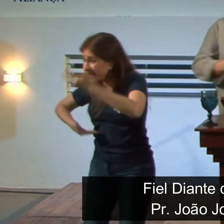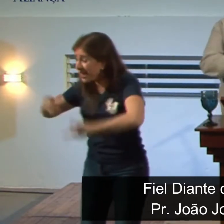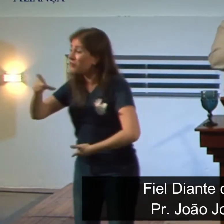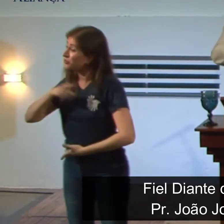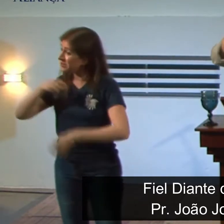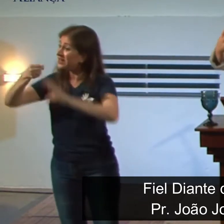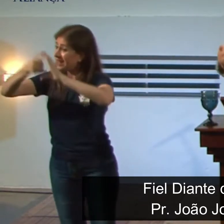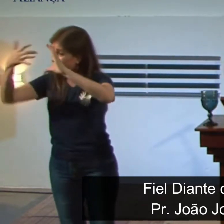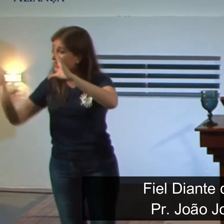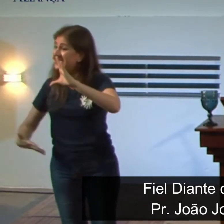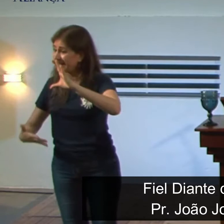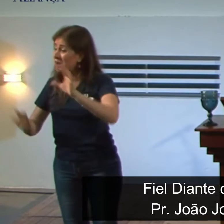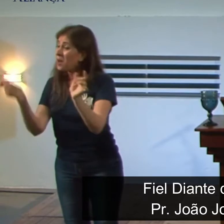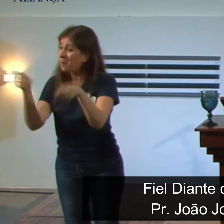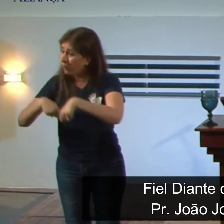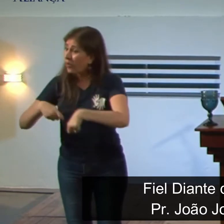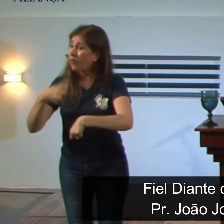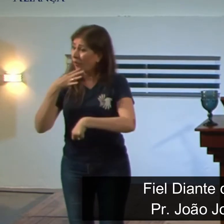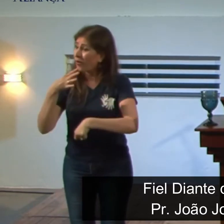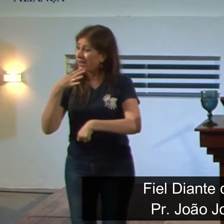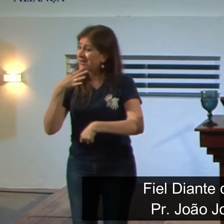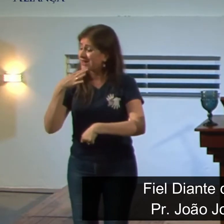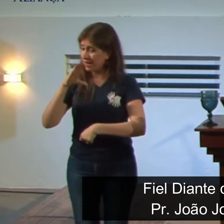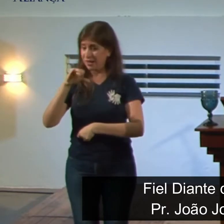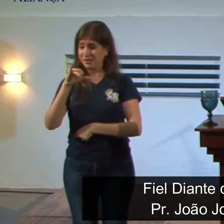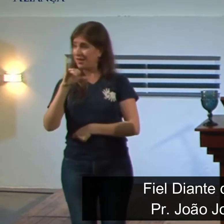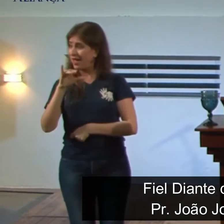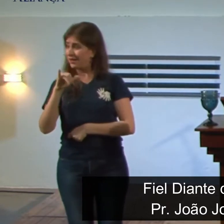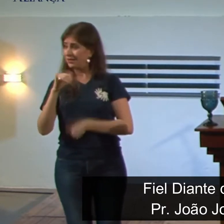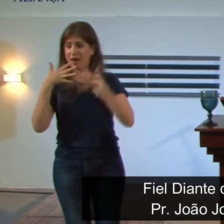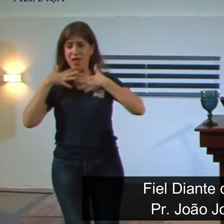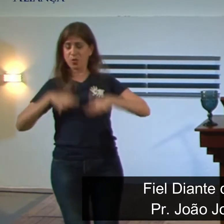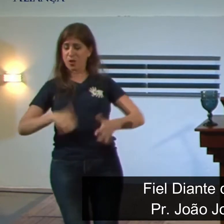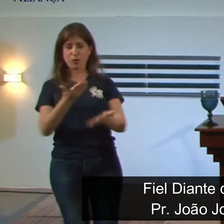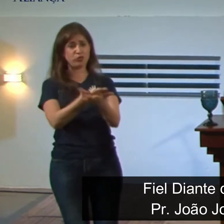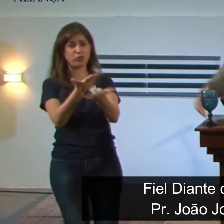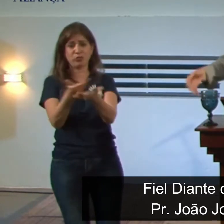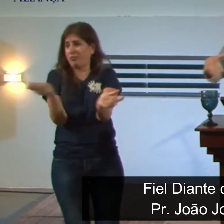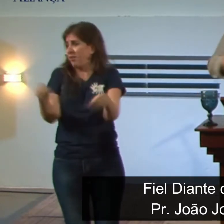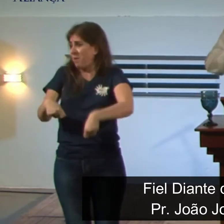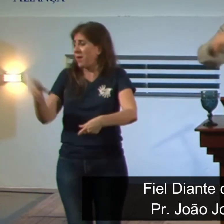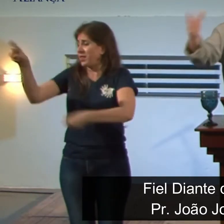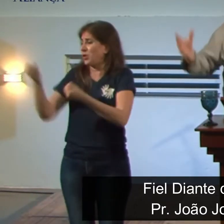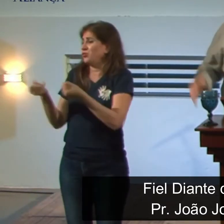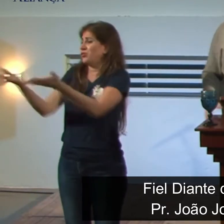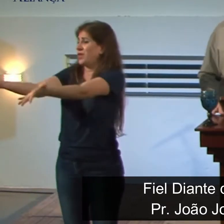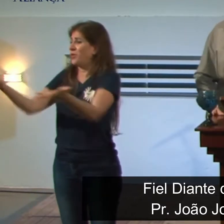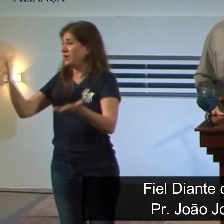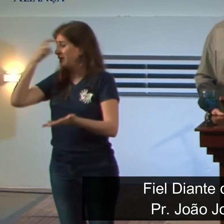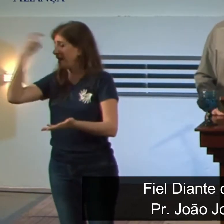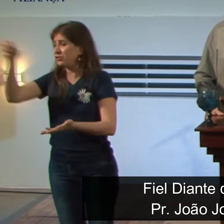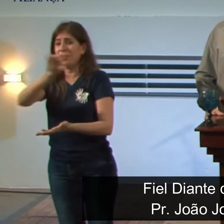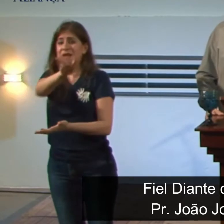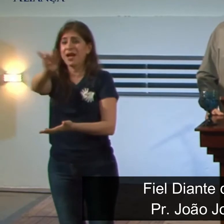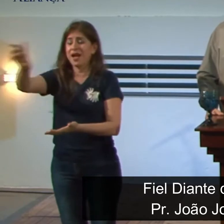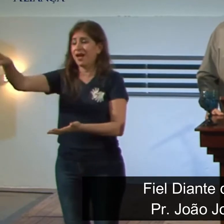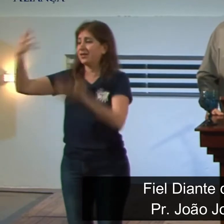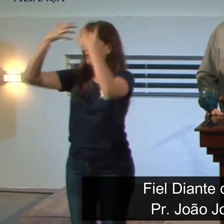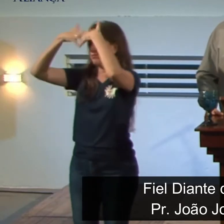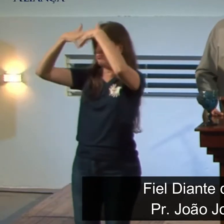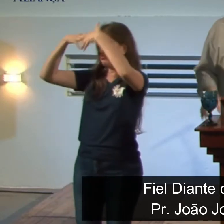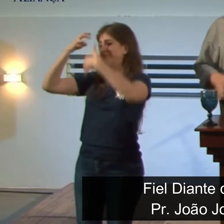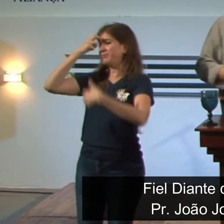Ele pode conhecer a ciência natural, basta você estudar. Basta você estudar. Deus deu uma porção de inteligência para todos nós.